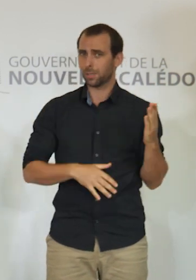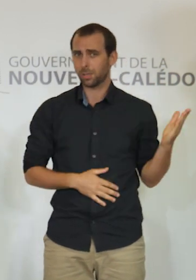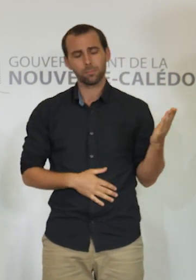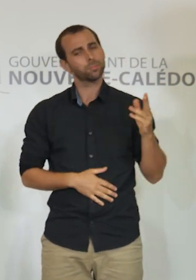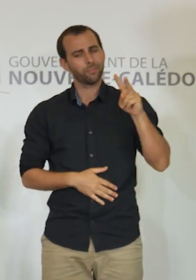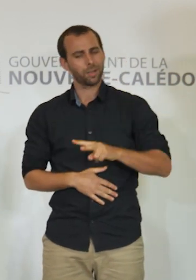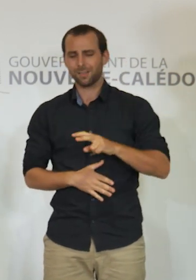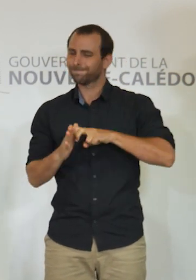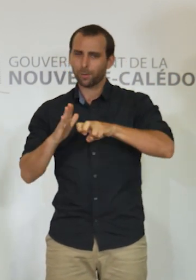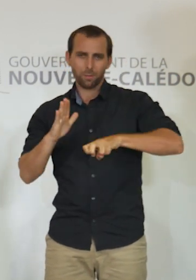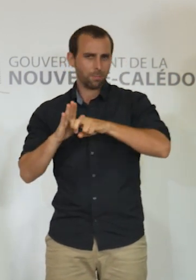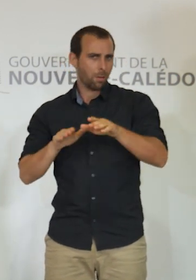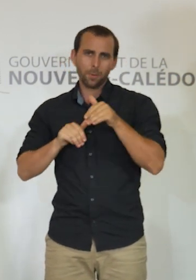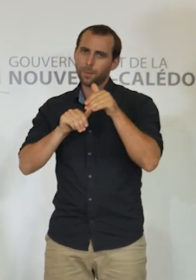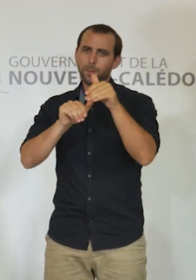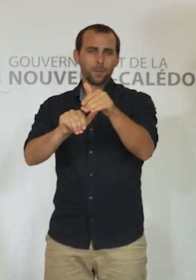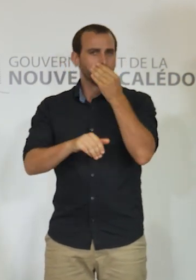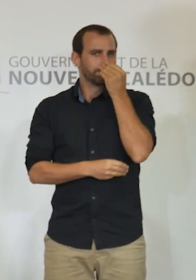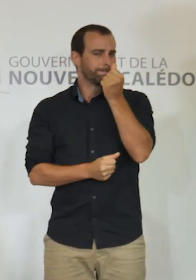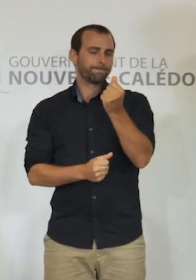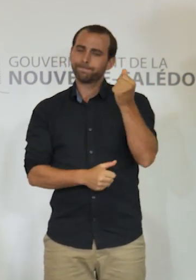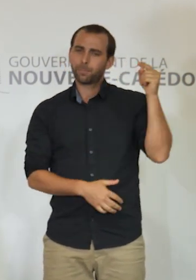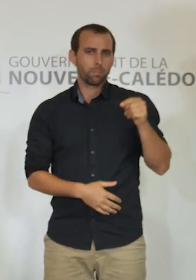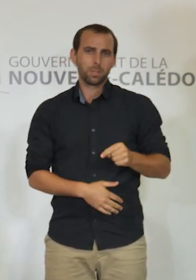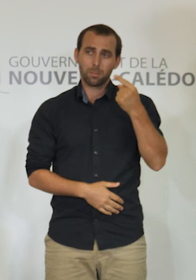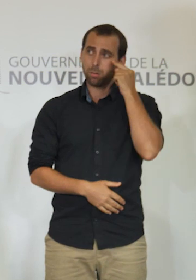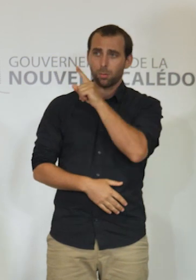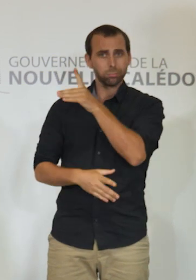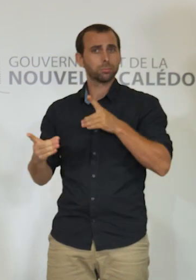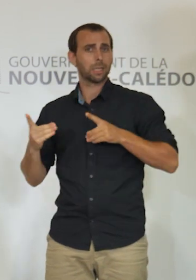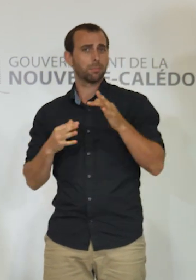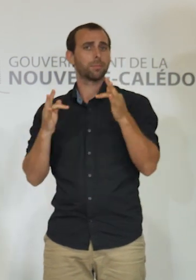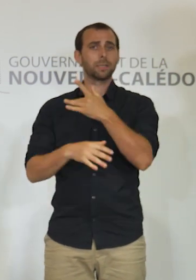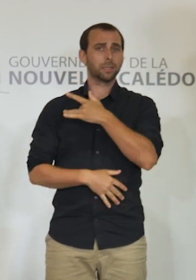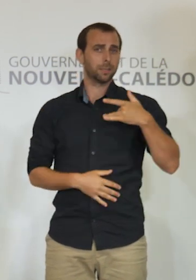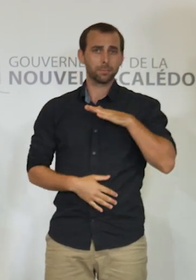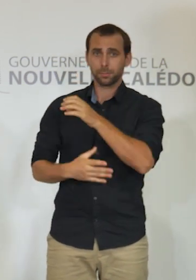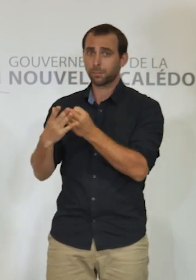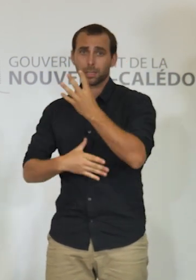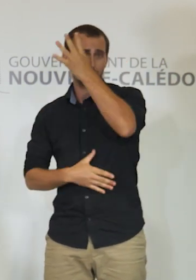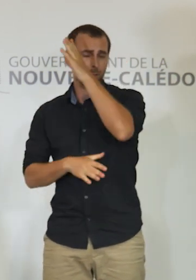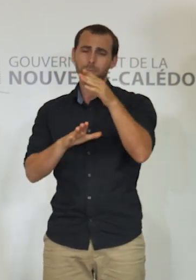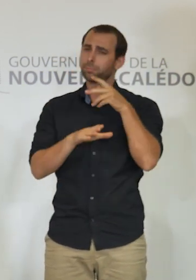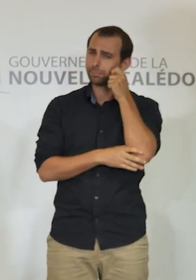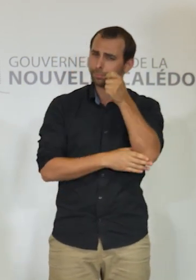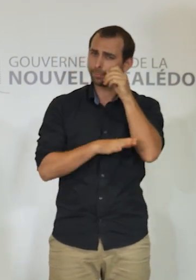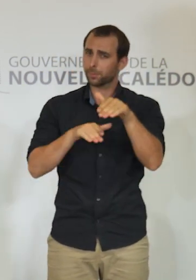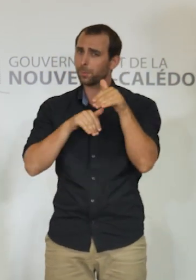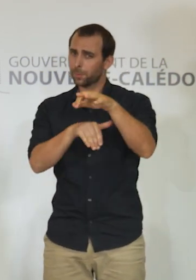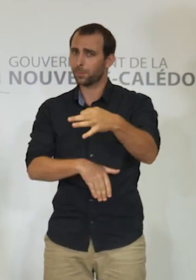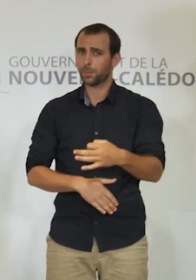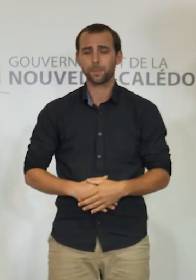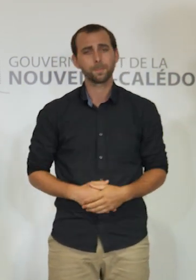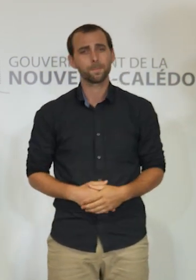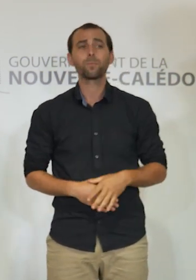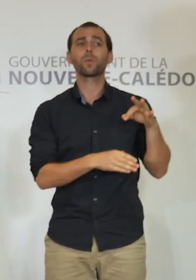'avère nécessaire à la poursuite des investigations conduites par les services sanitaires de la Nouvelle-Calédonie. décider en concertation avec